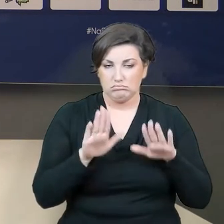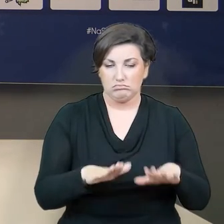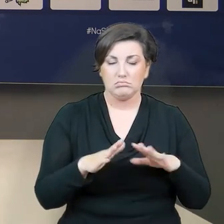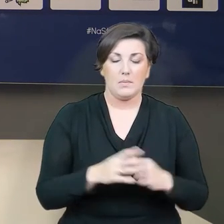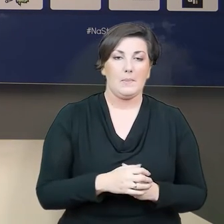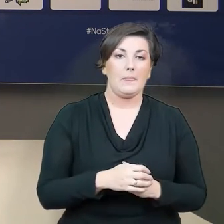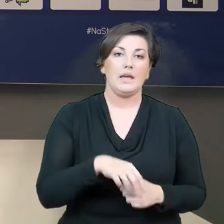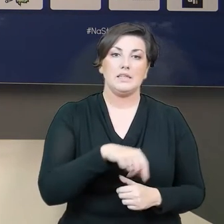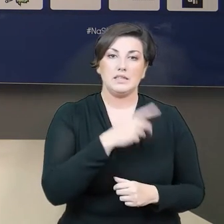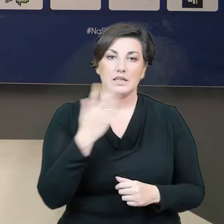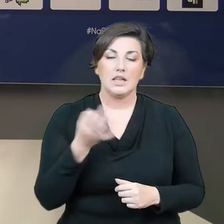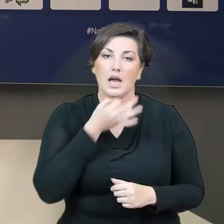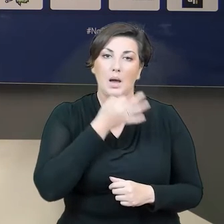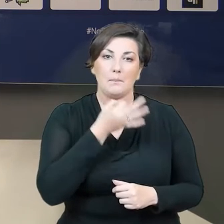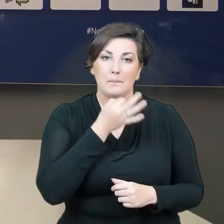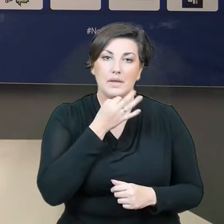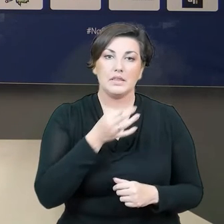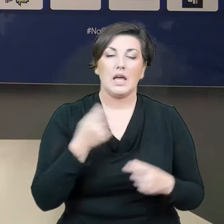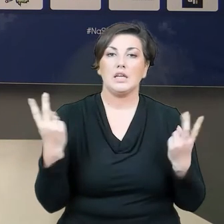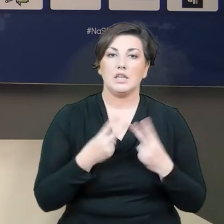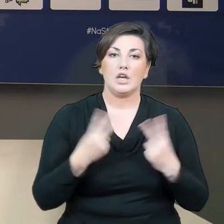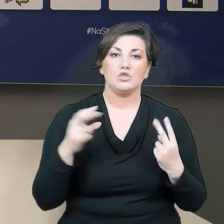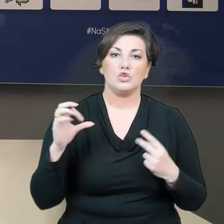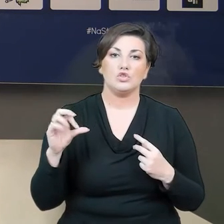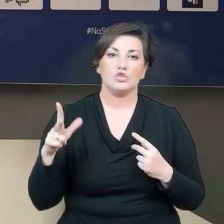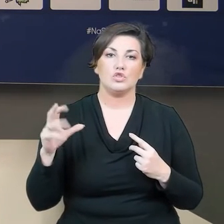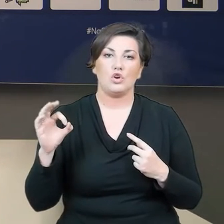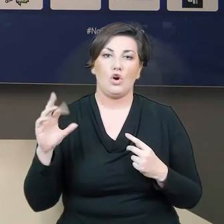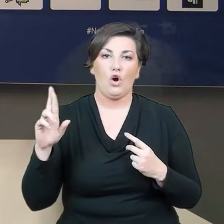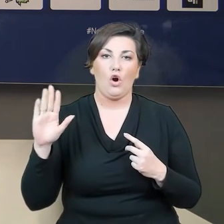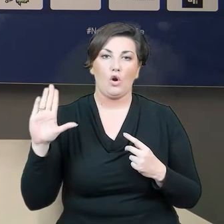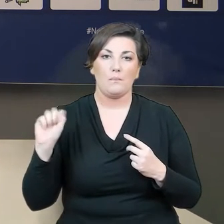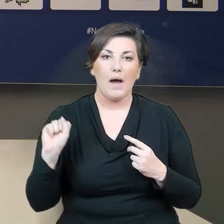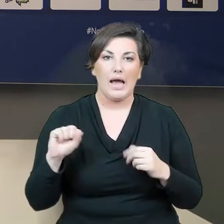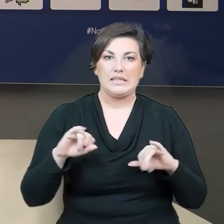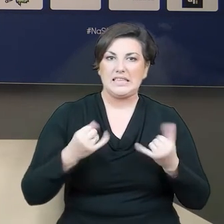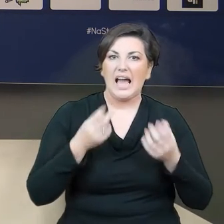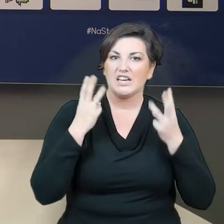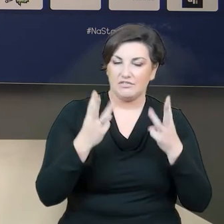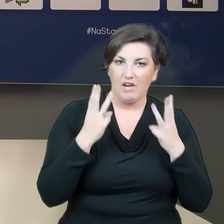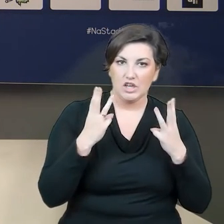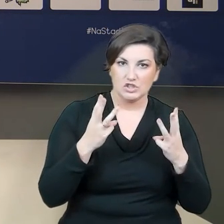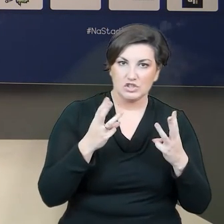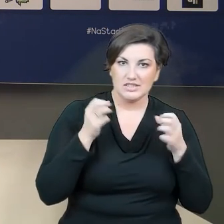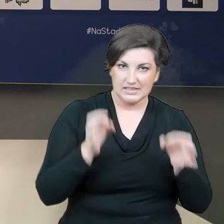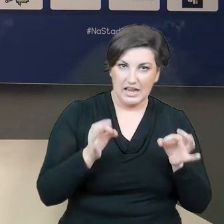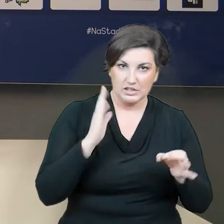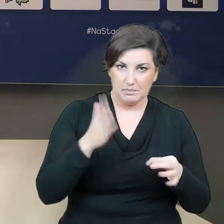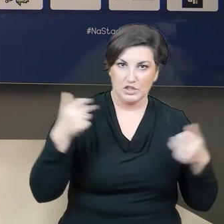Teraz kilka pytań od redaktora Pawła Skorba. Panie trenerze, jak istotny będzie to mecz dla Pana zespołu? No to jest bardzo ważny mecz dla